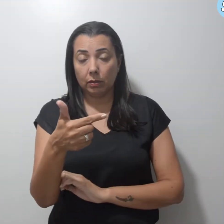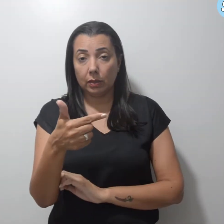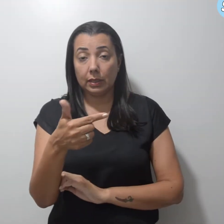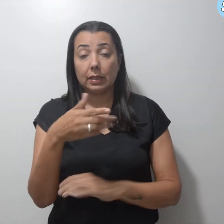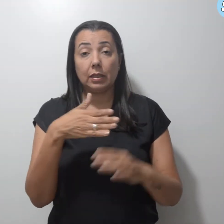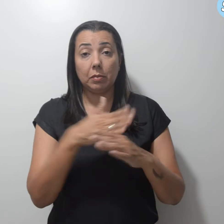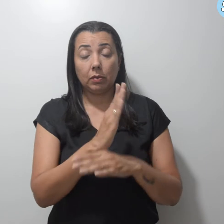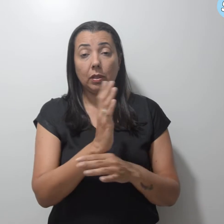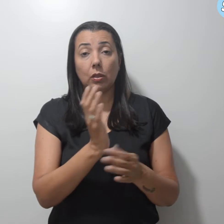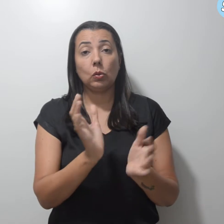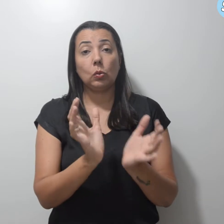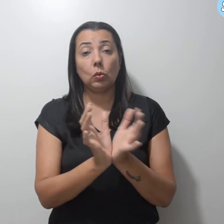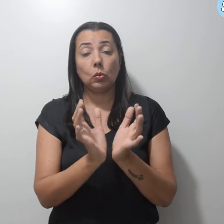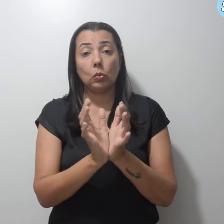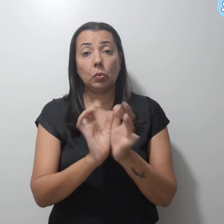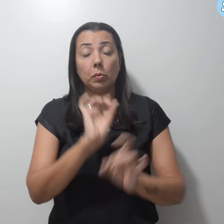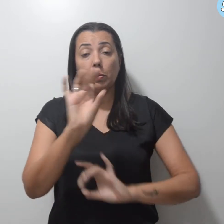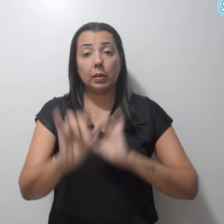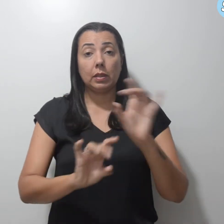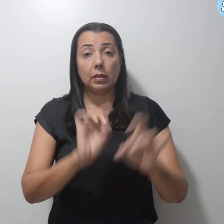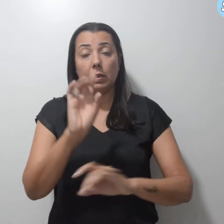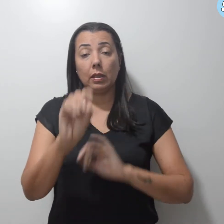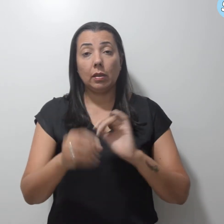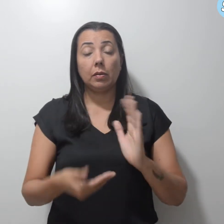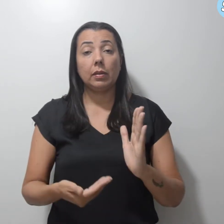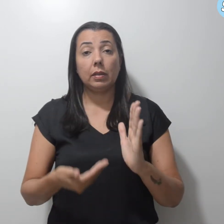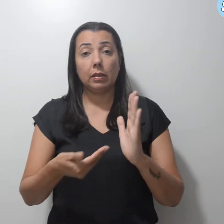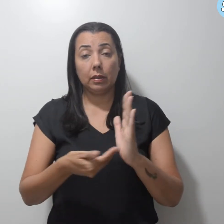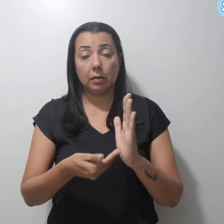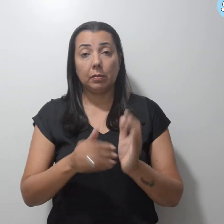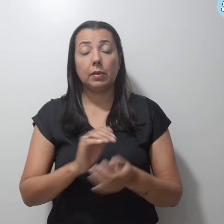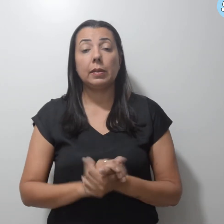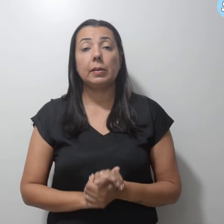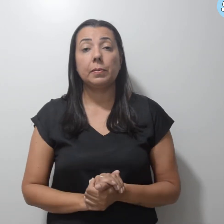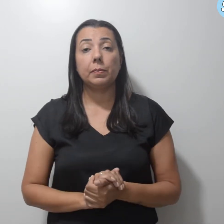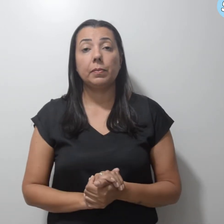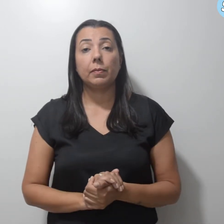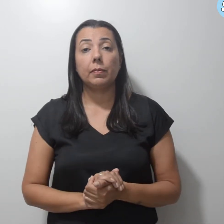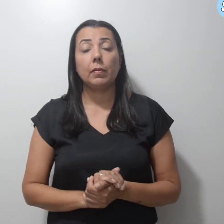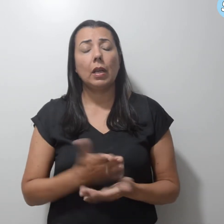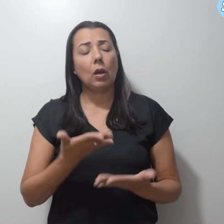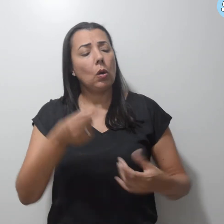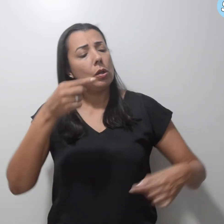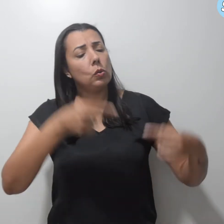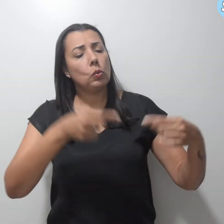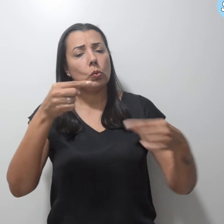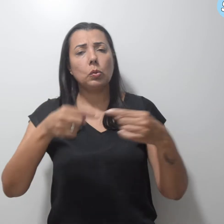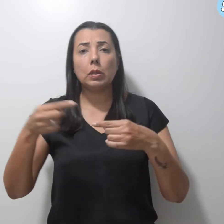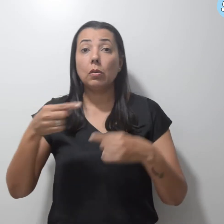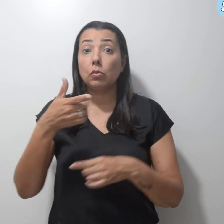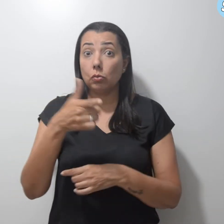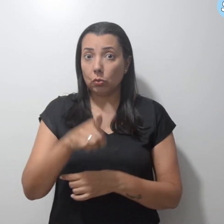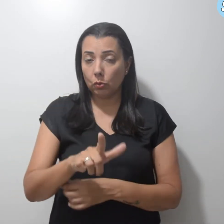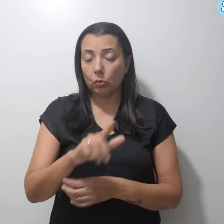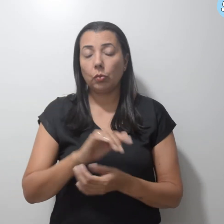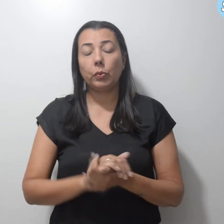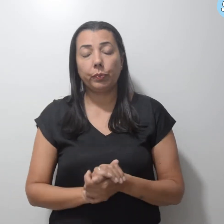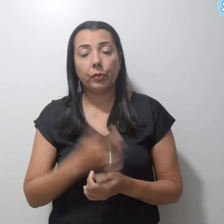na Comissão Especial da Câmara dos Deputados, está em discussão atualmente. Ele vai voltar